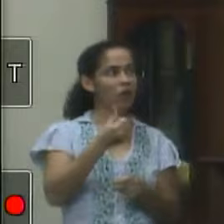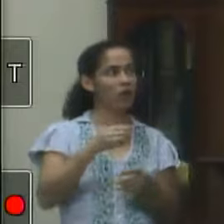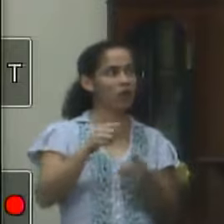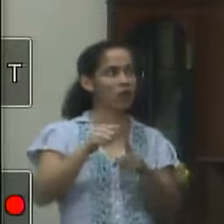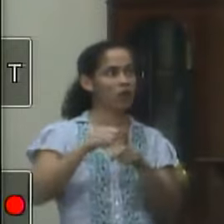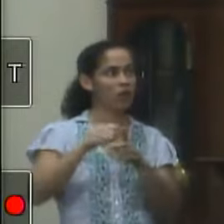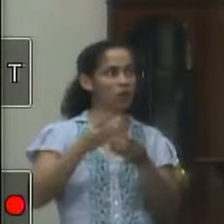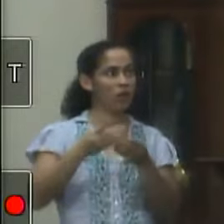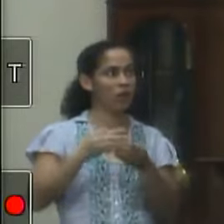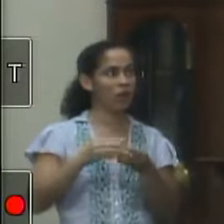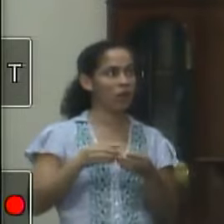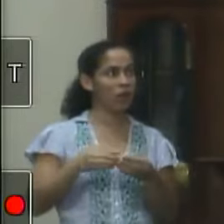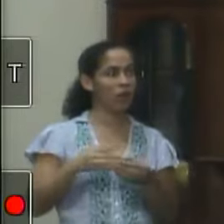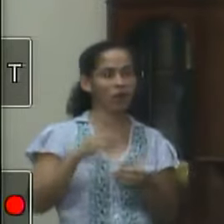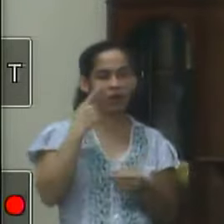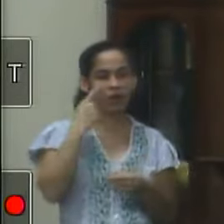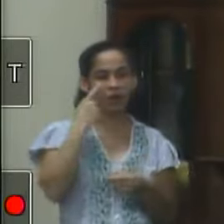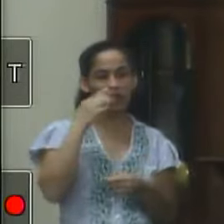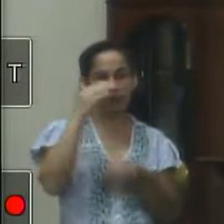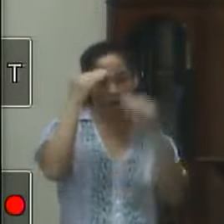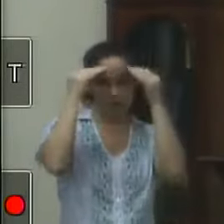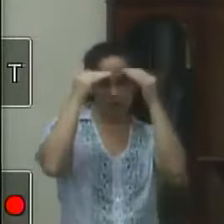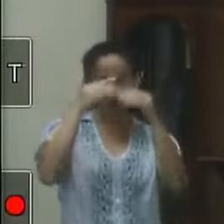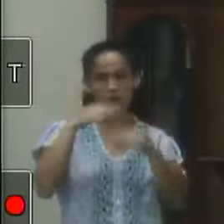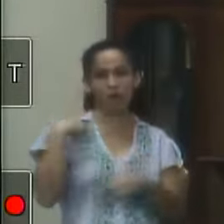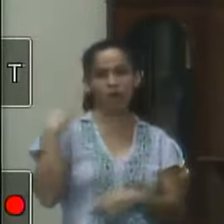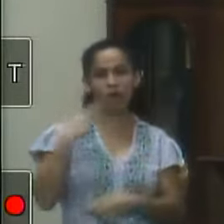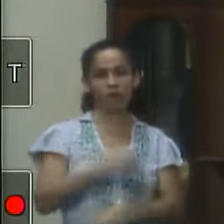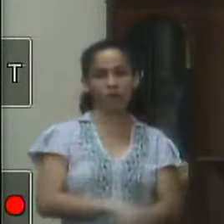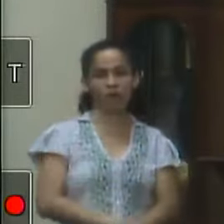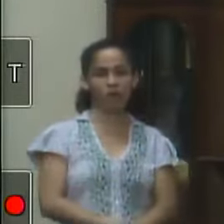mamatinha para você então abre o olho e respeita o vereador tá bom?